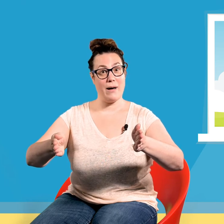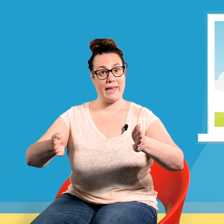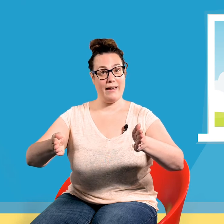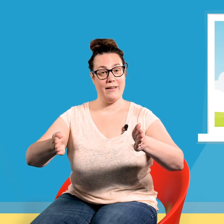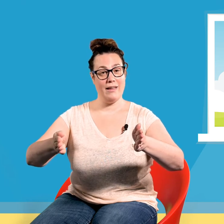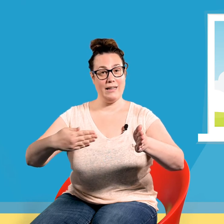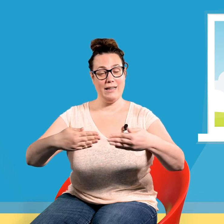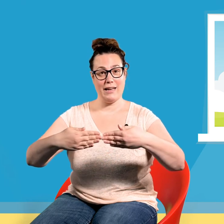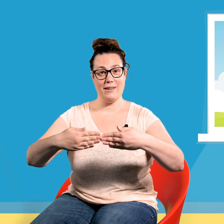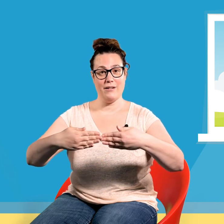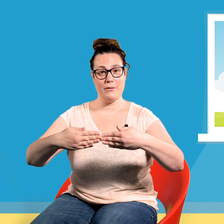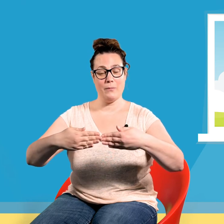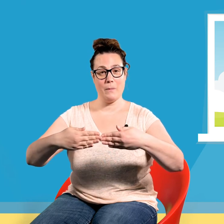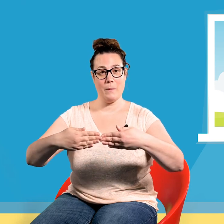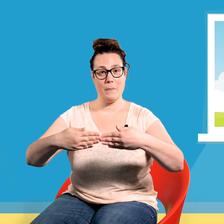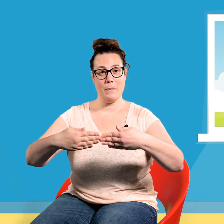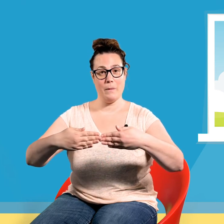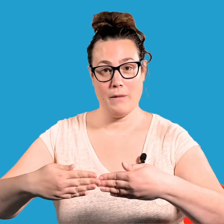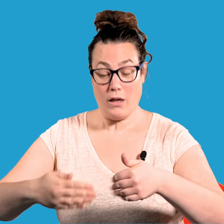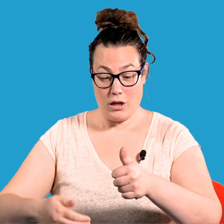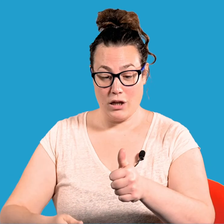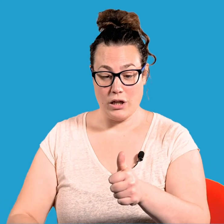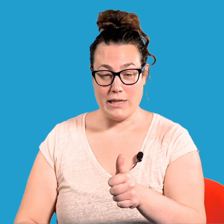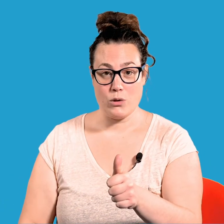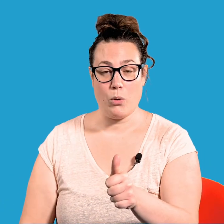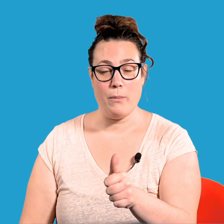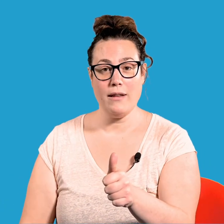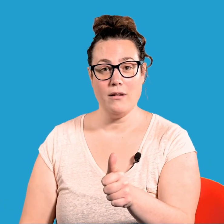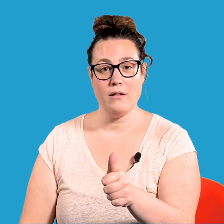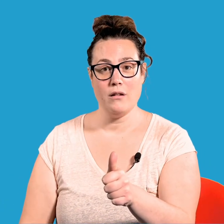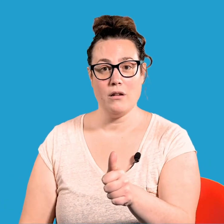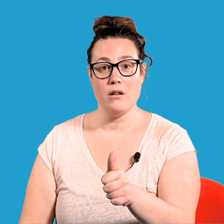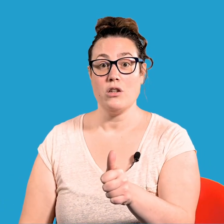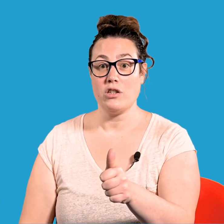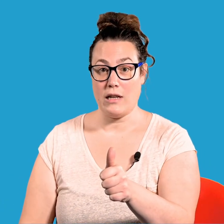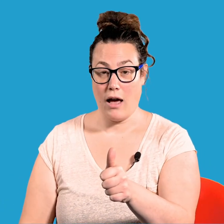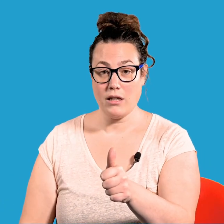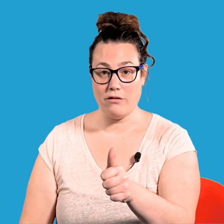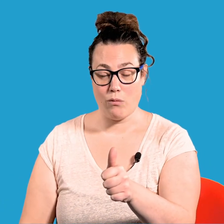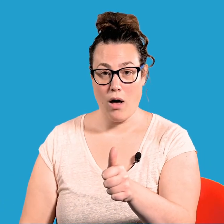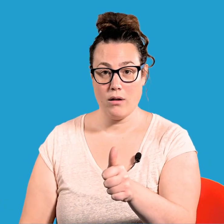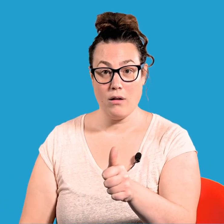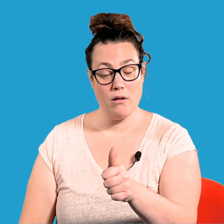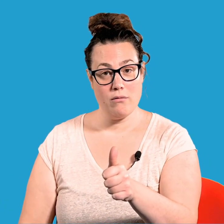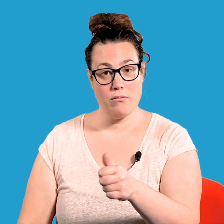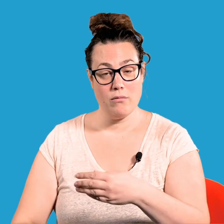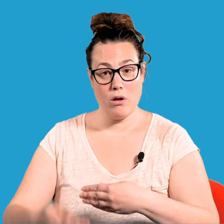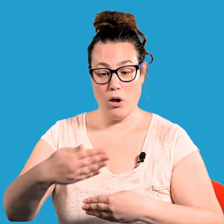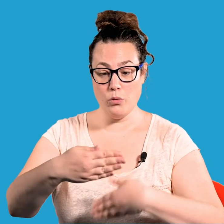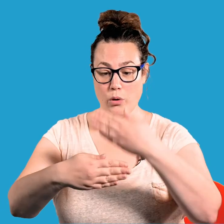barrière, il se promène, c'est là qu'il voit un mur.